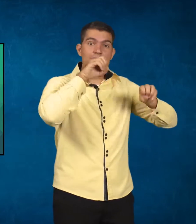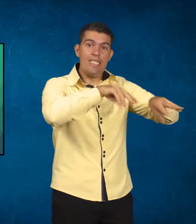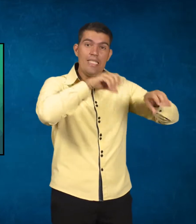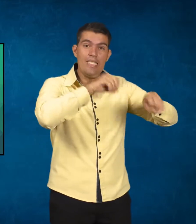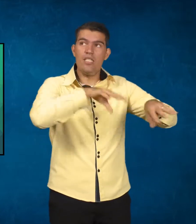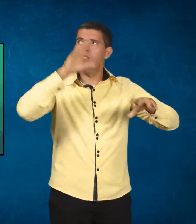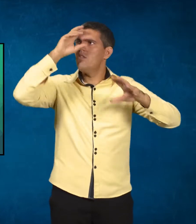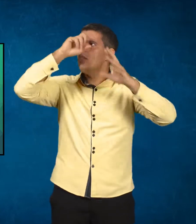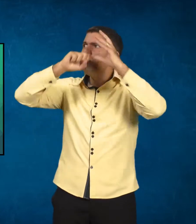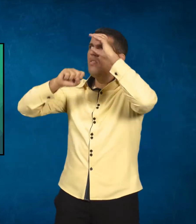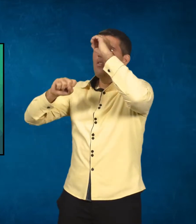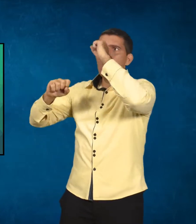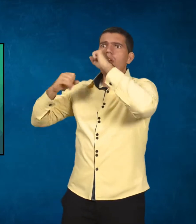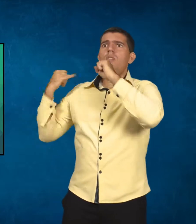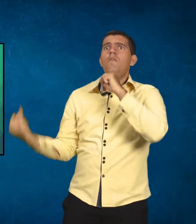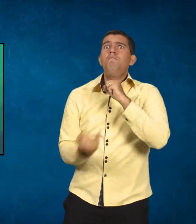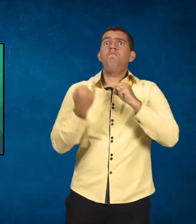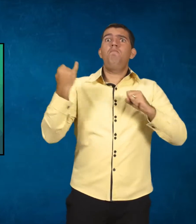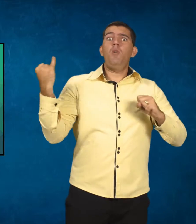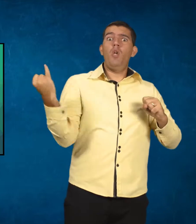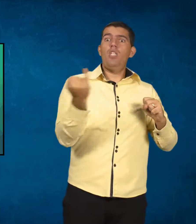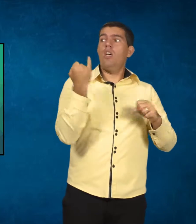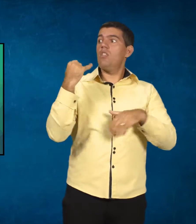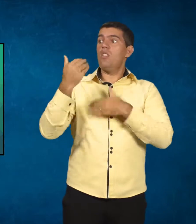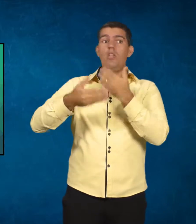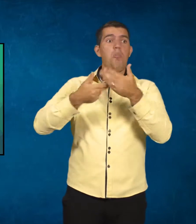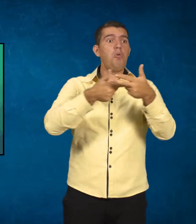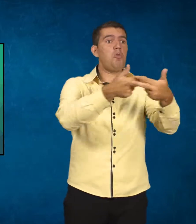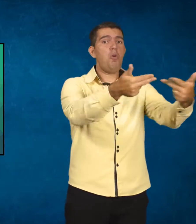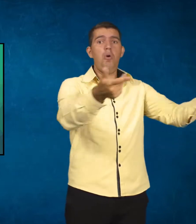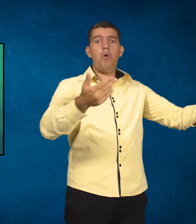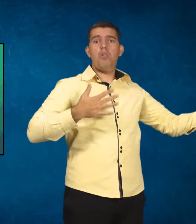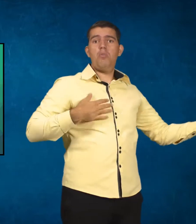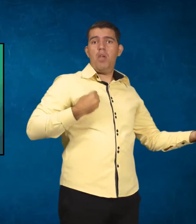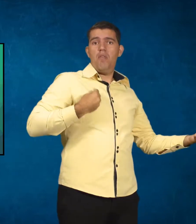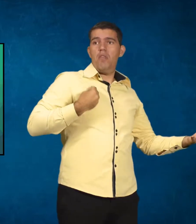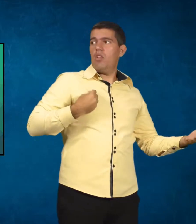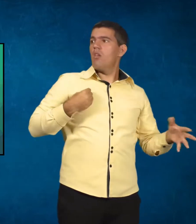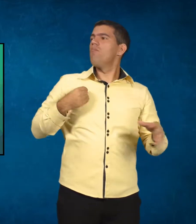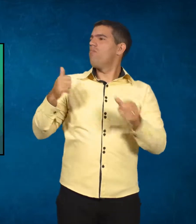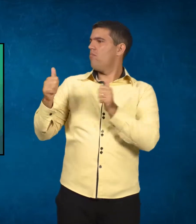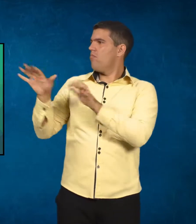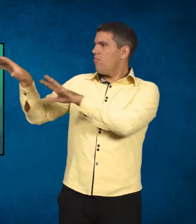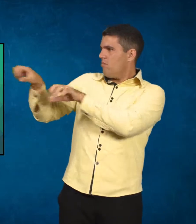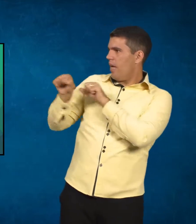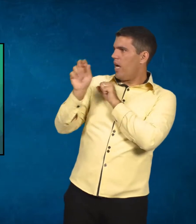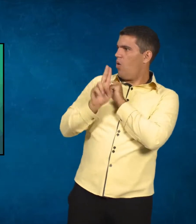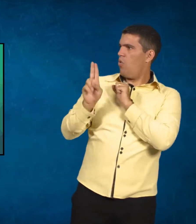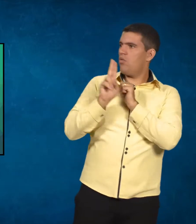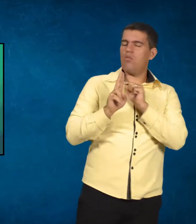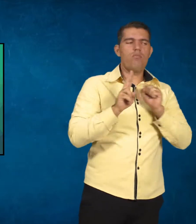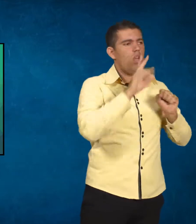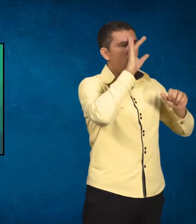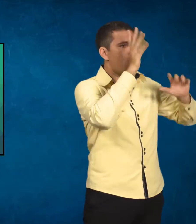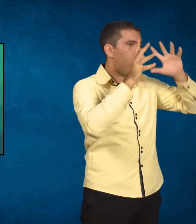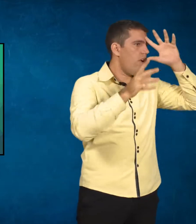a ponto que ele utilize o que ele aprendeu para resolver as questões da vida. Então essa avaliação, ela tem que ser